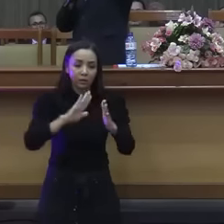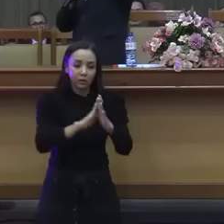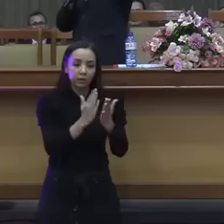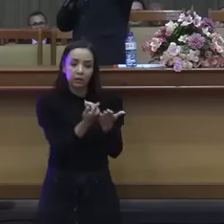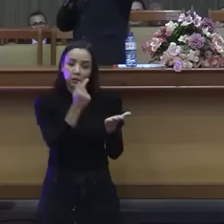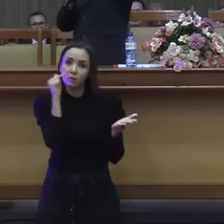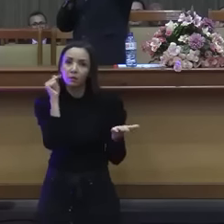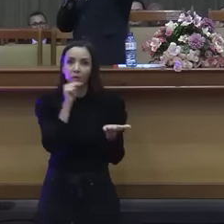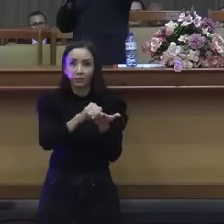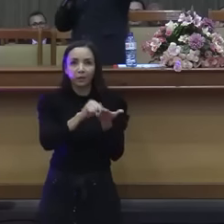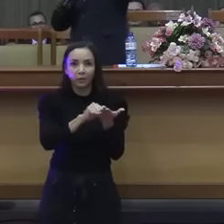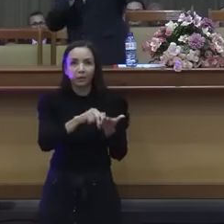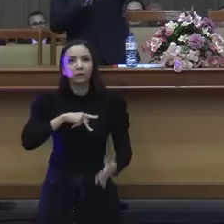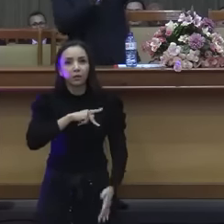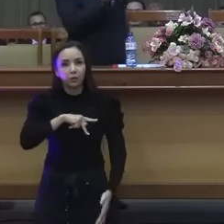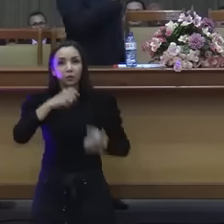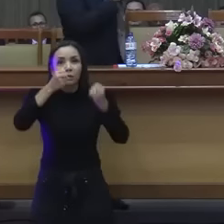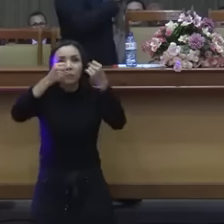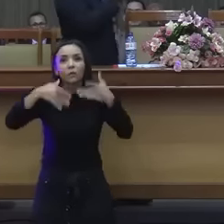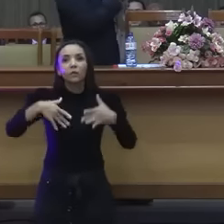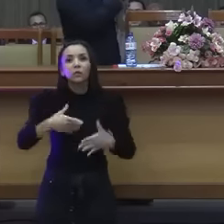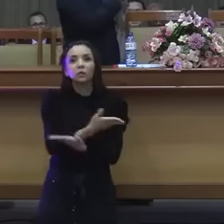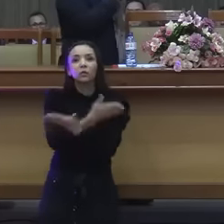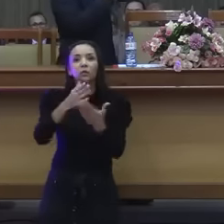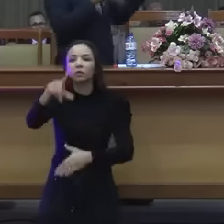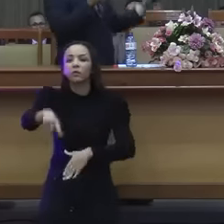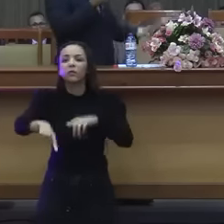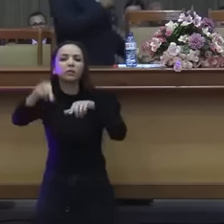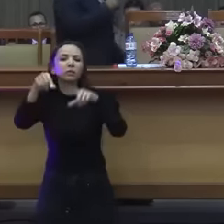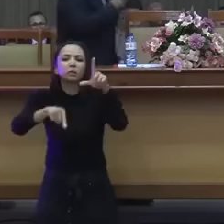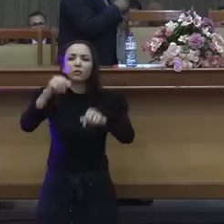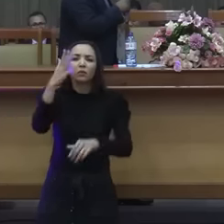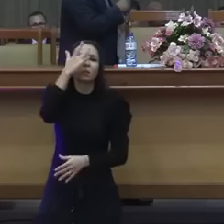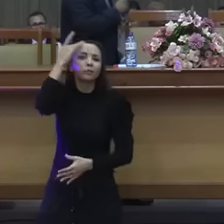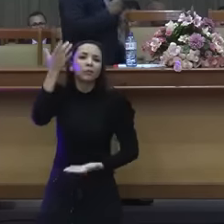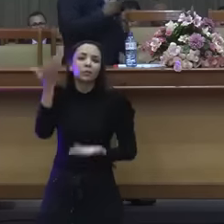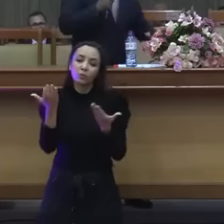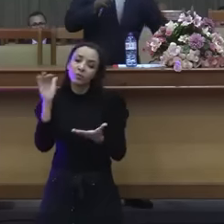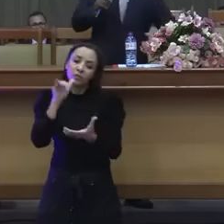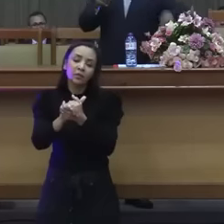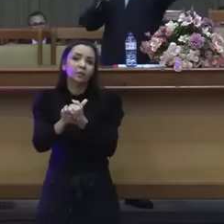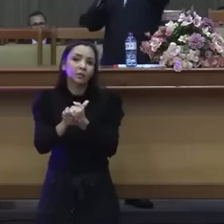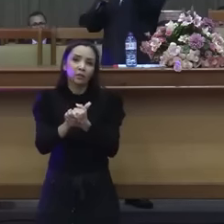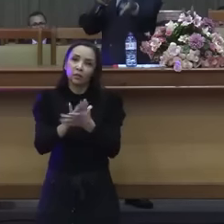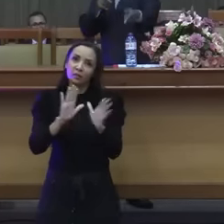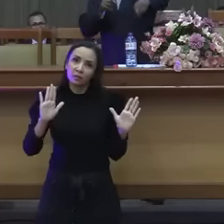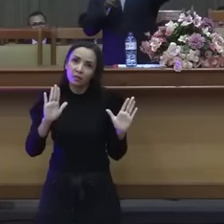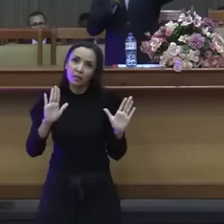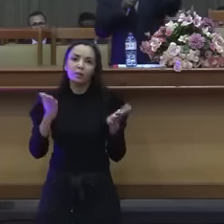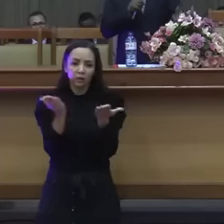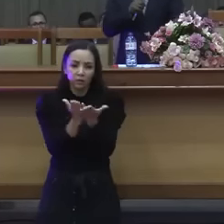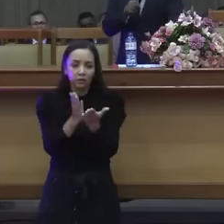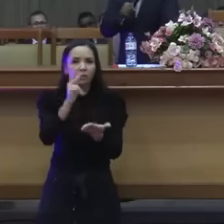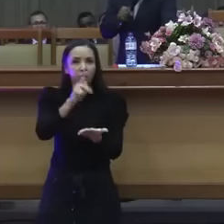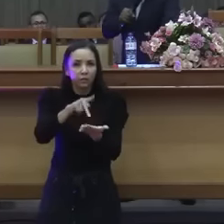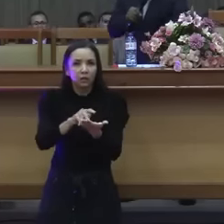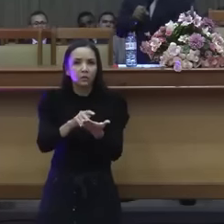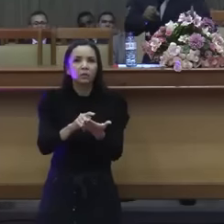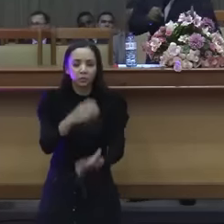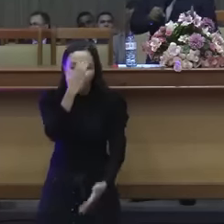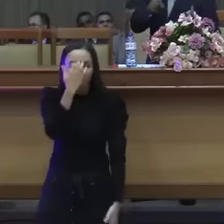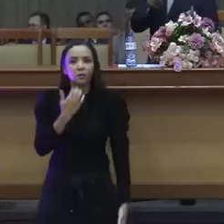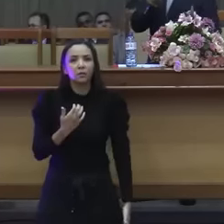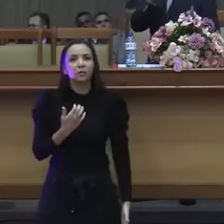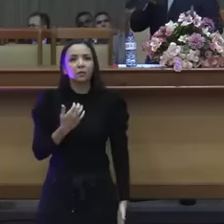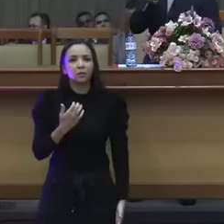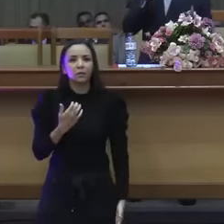Paulo diz? Você pode casar com quem que? Contanto que seja no Senhor. Se ele for crente de verdade, sincero, e a